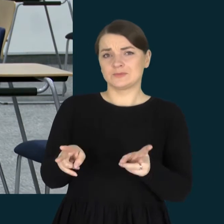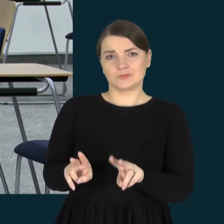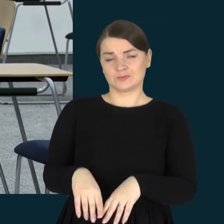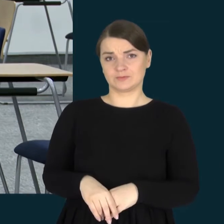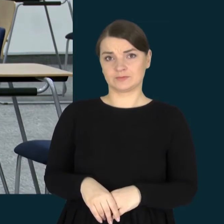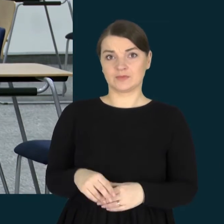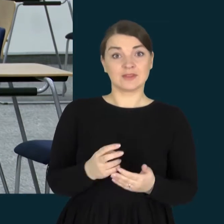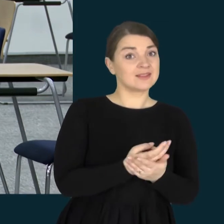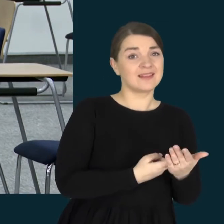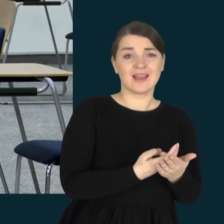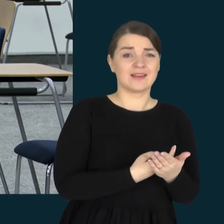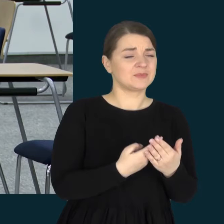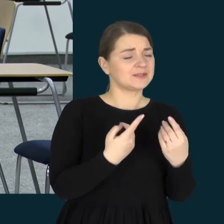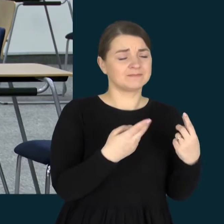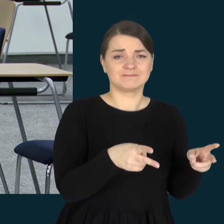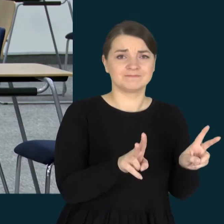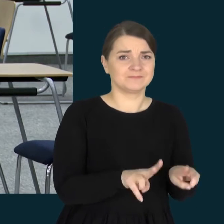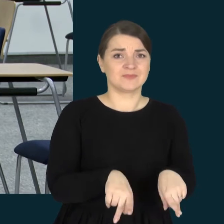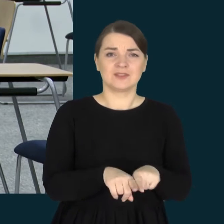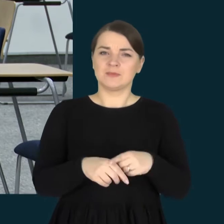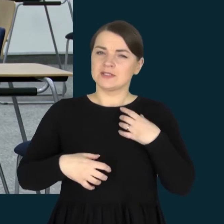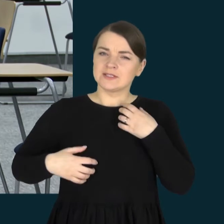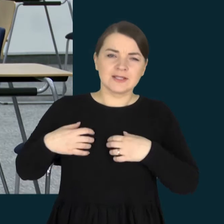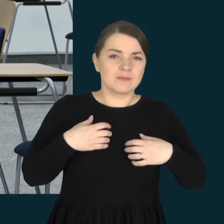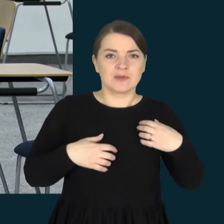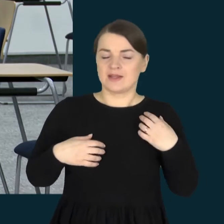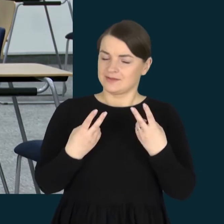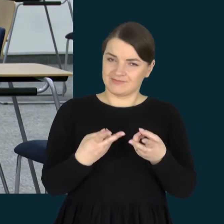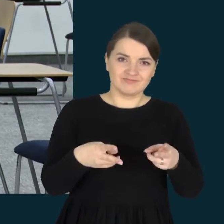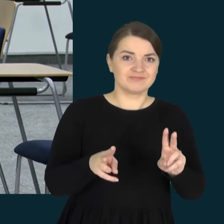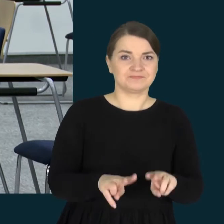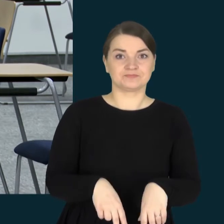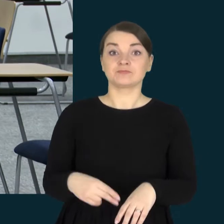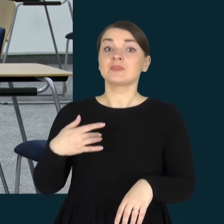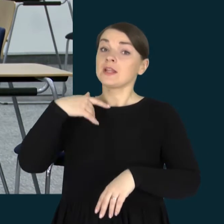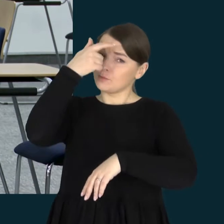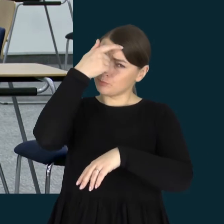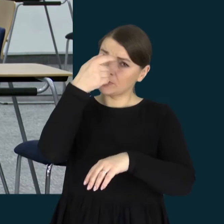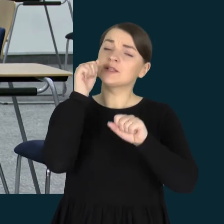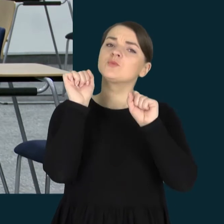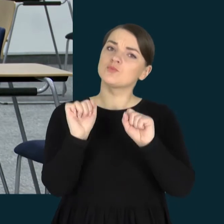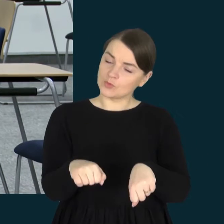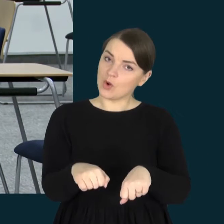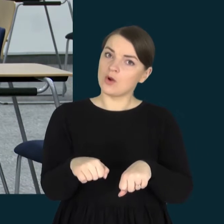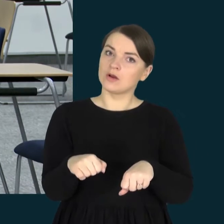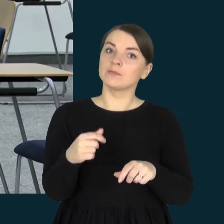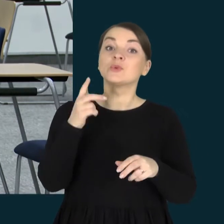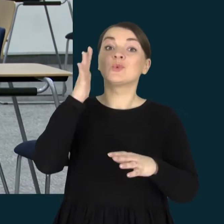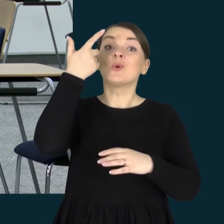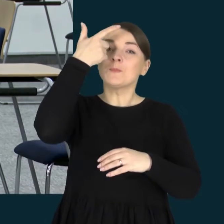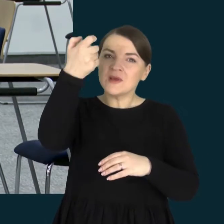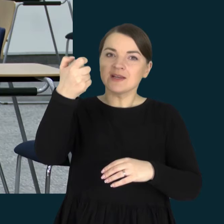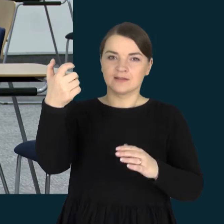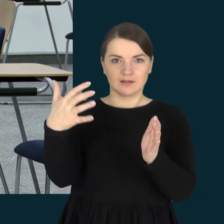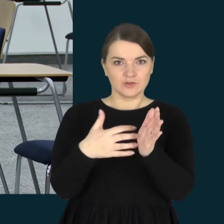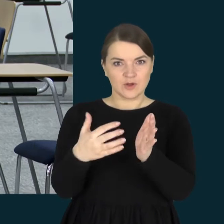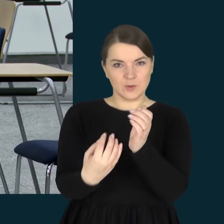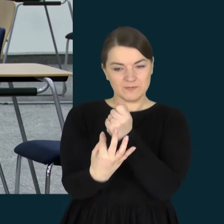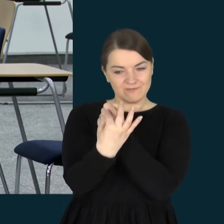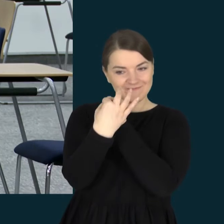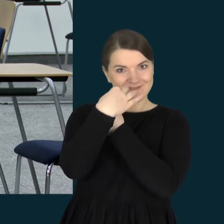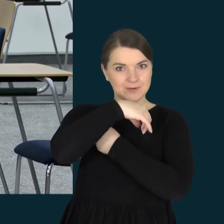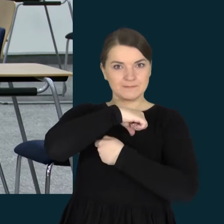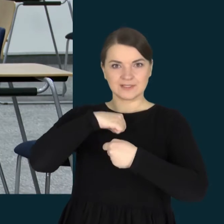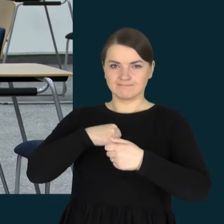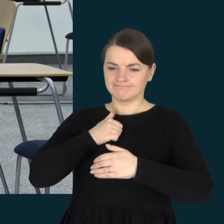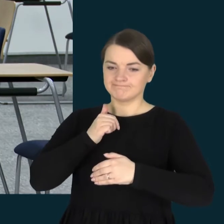Nepasiduoti nerimui, nepasiduoti depresijai, galbūt turėti pykti, nes jis varo mus veikti toliau, dirbti su savim